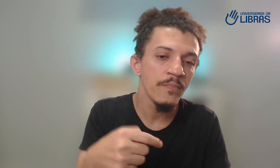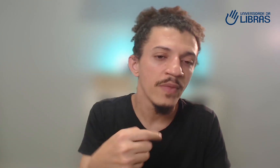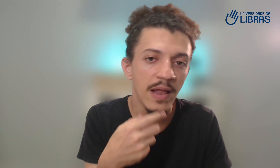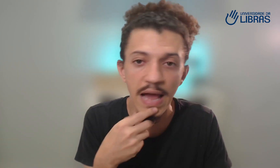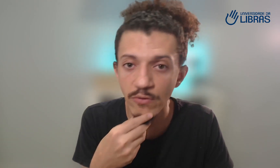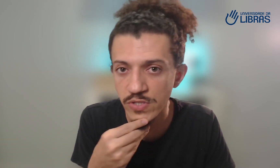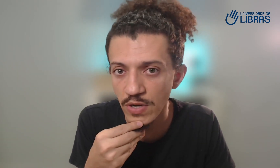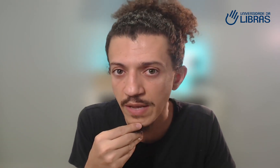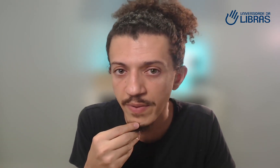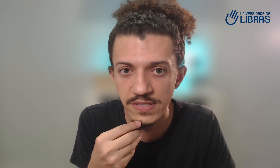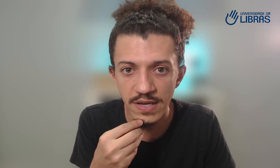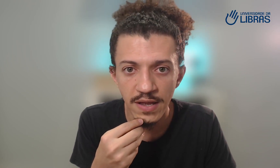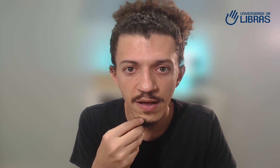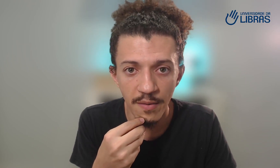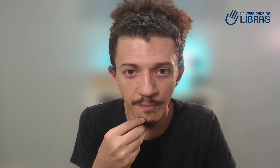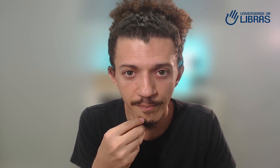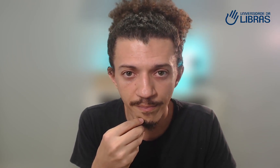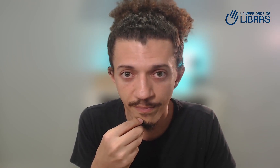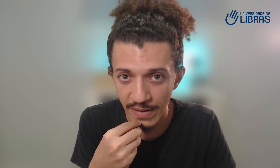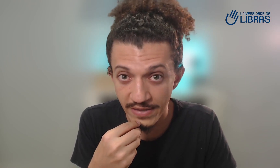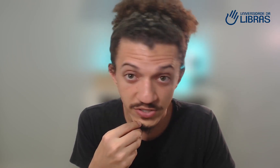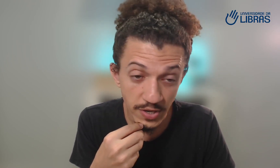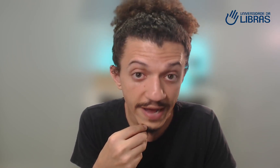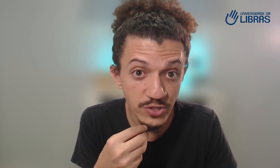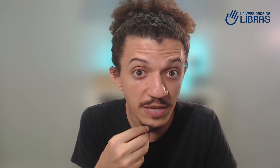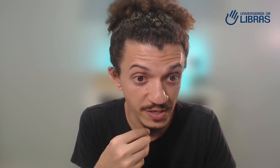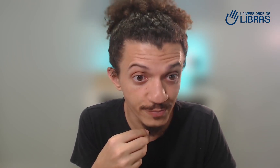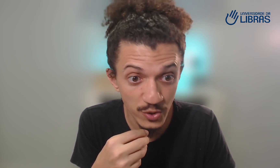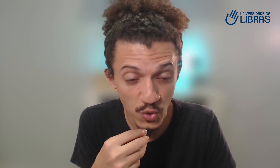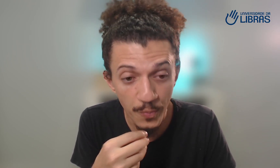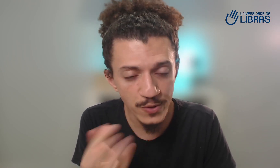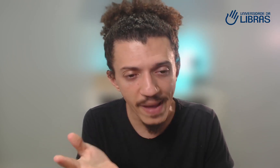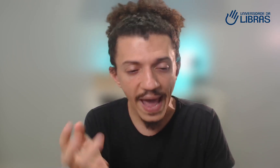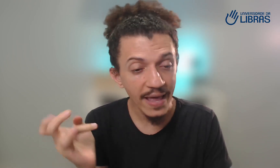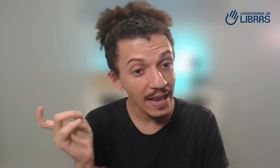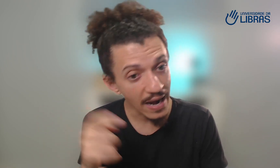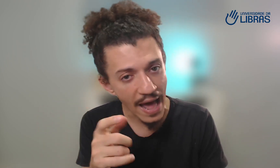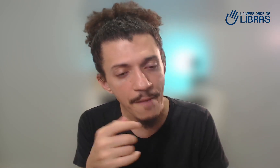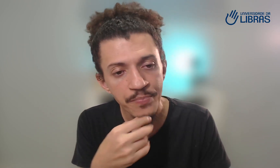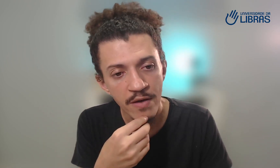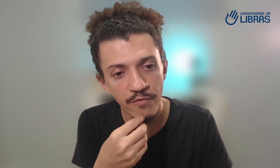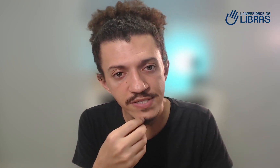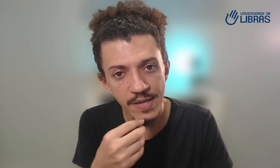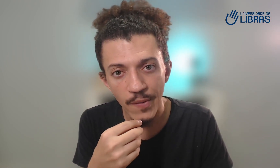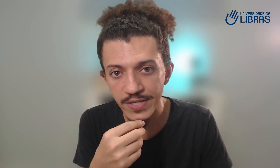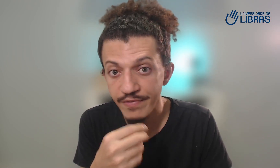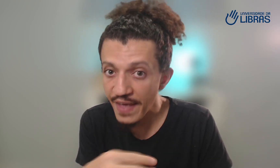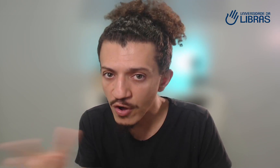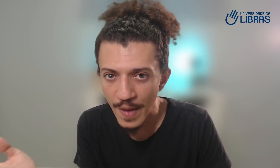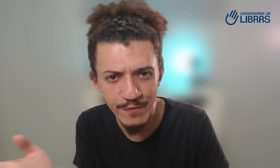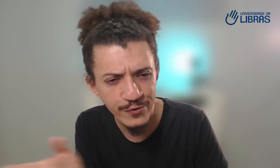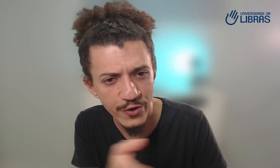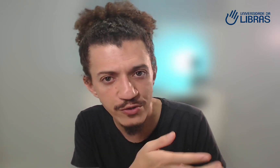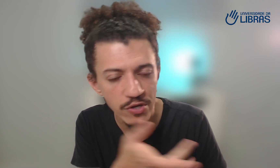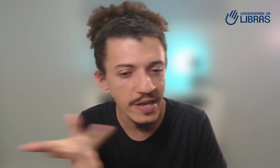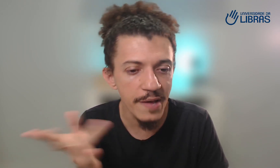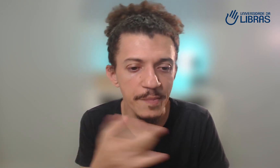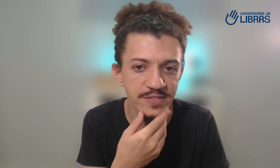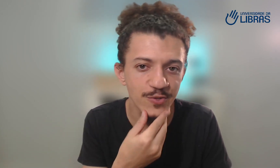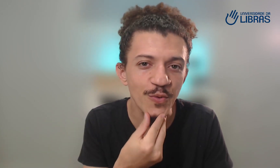lá no Dice Olímporas dicionário de libras.com.br lá você pode ver como é que funciona o Dice Olímporas e tudo